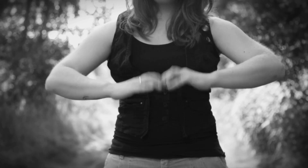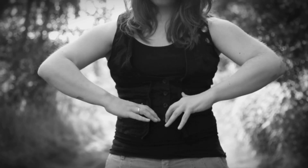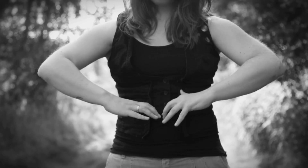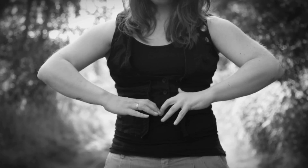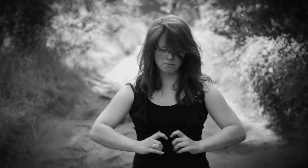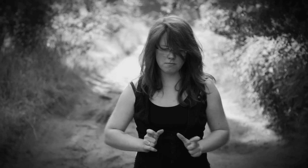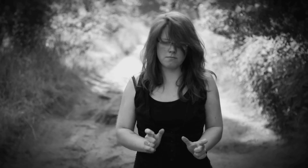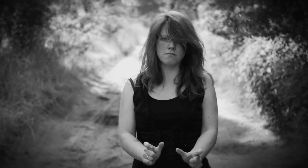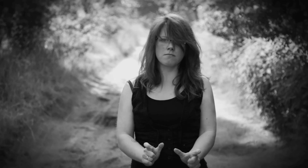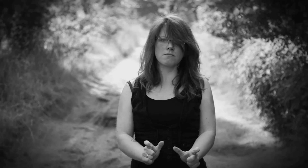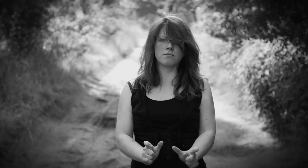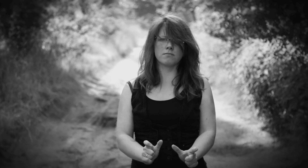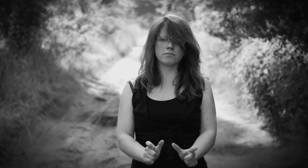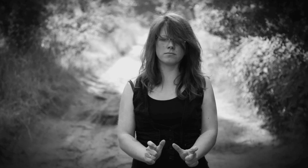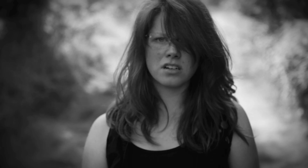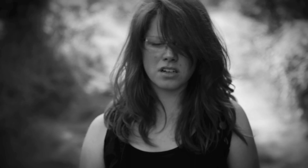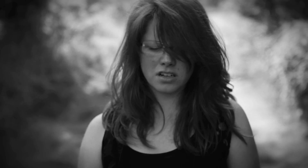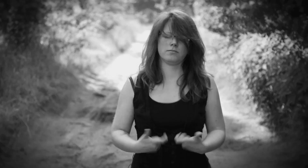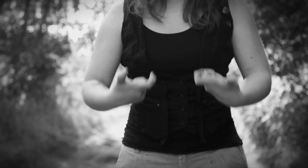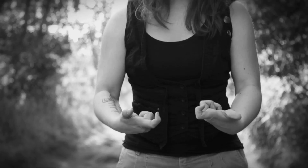Klappt wie ein Kartenhaus in sich zusammen